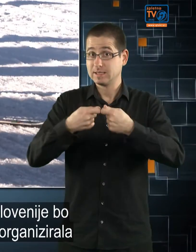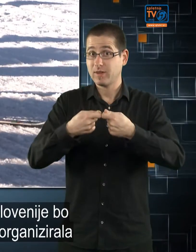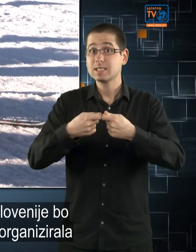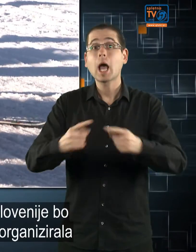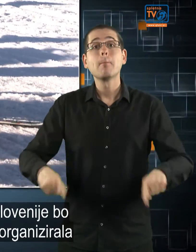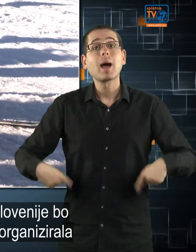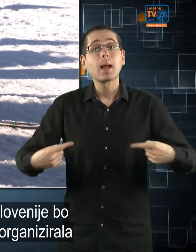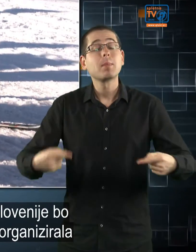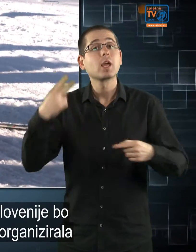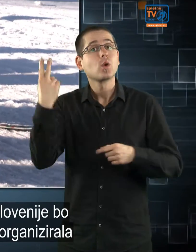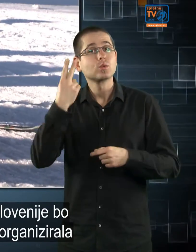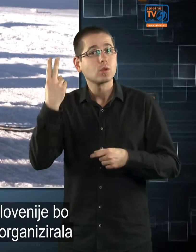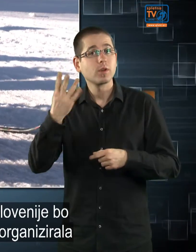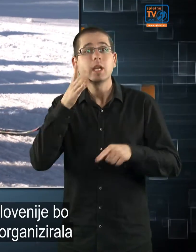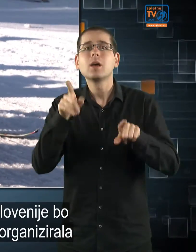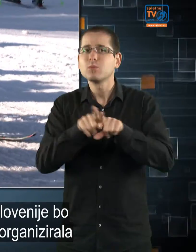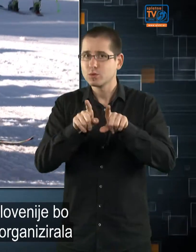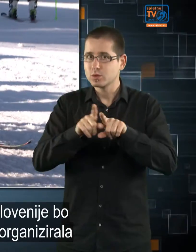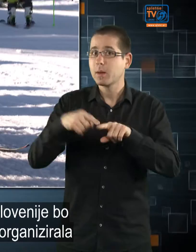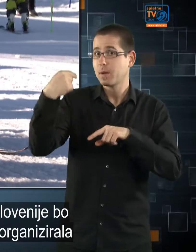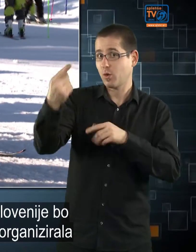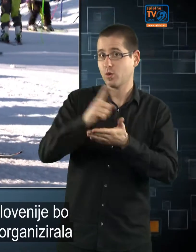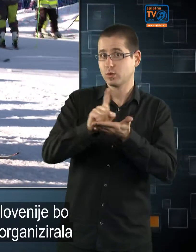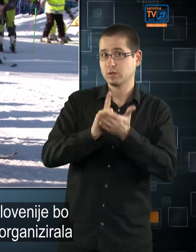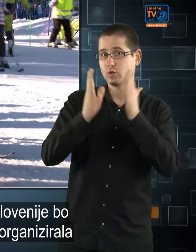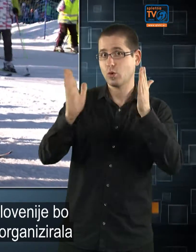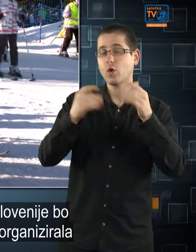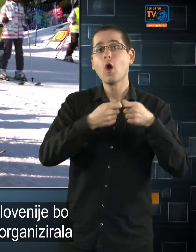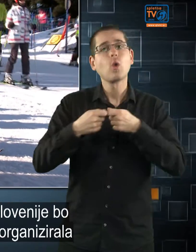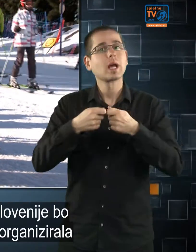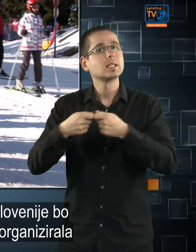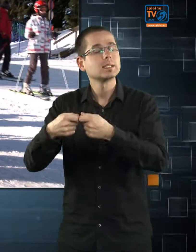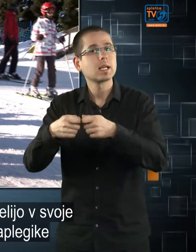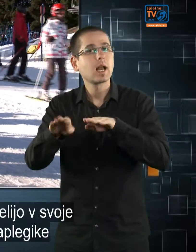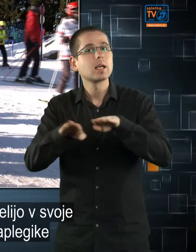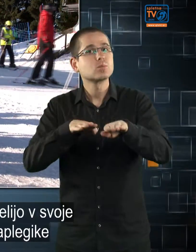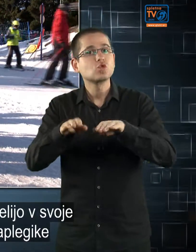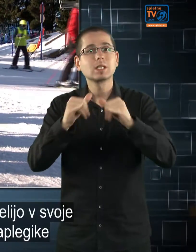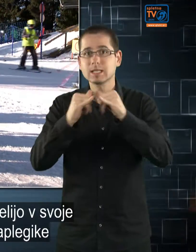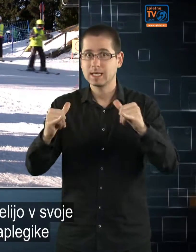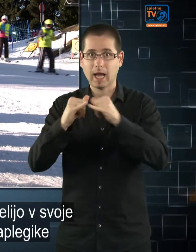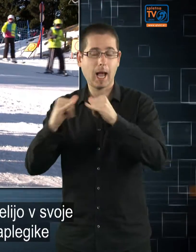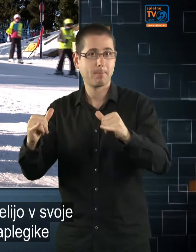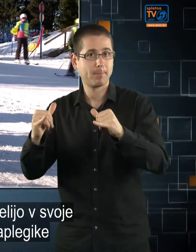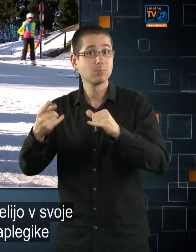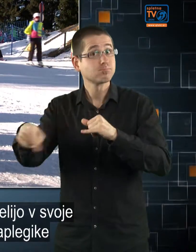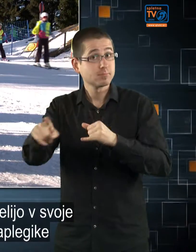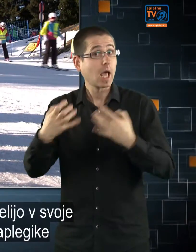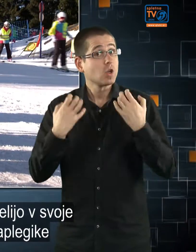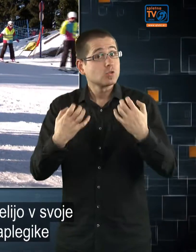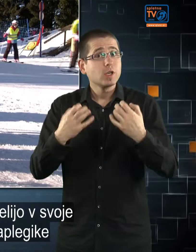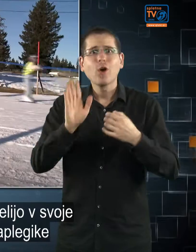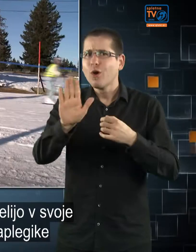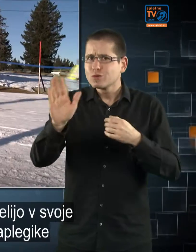Zveza paraplegikov Slovenije bo tudi prihodnjo sezono organizirala smučarski kamp. Saj želijo v svoje vrste